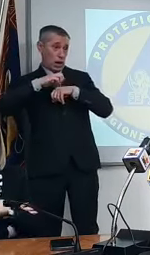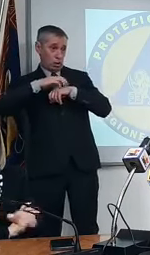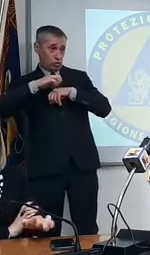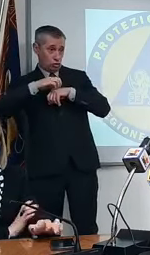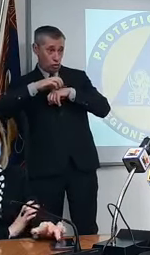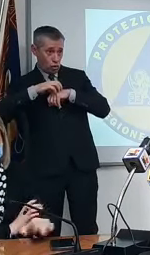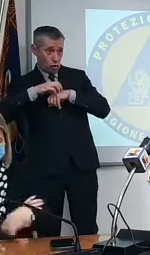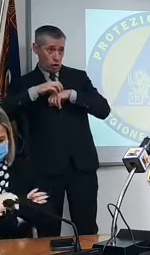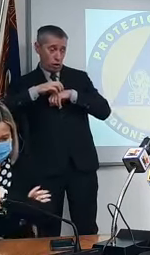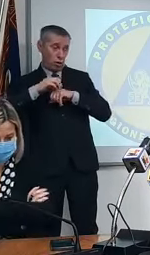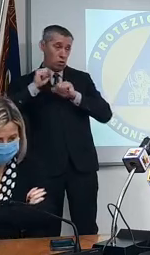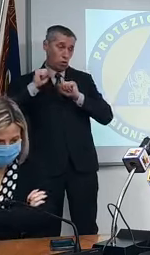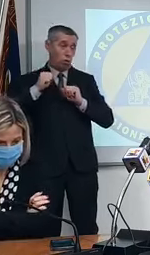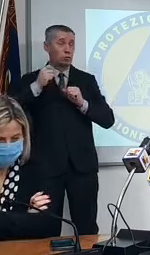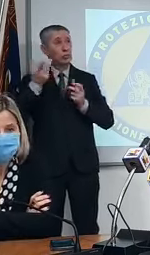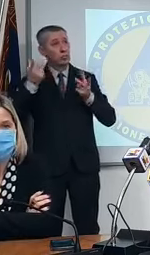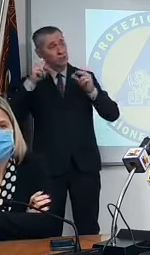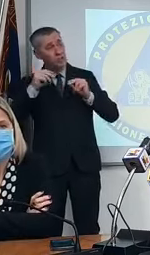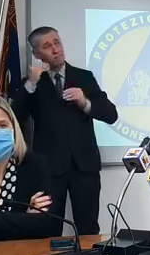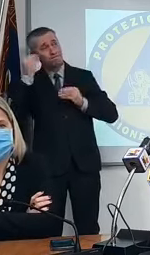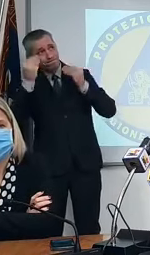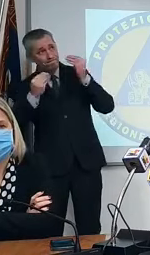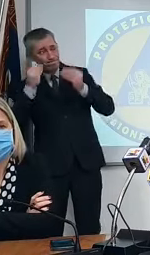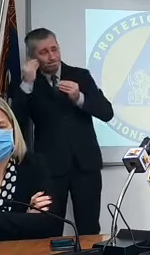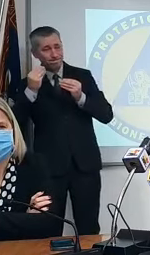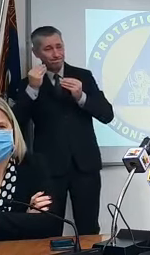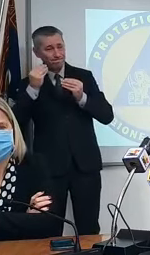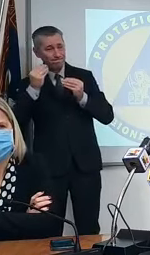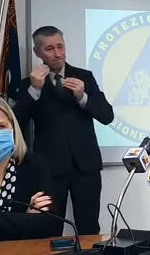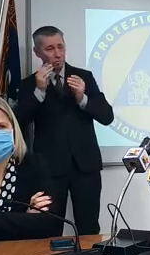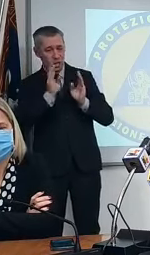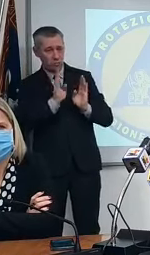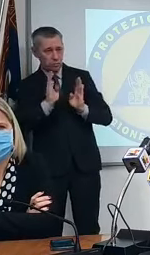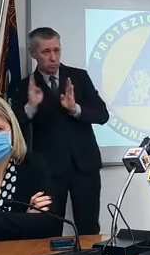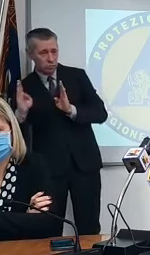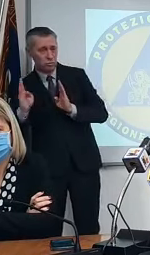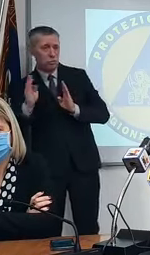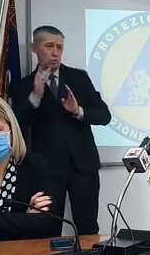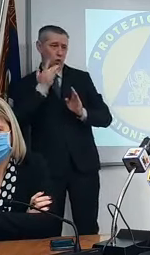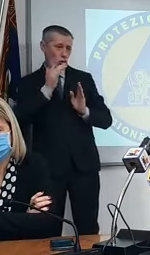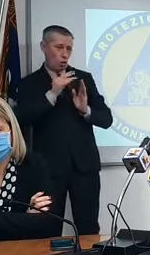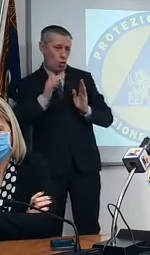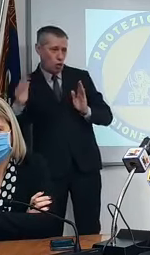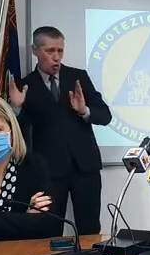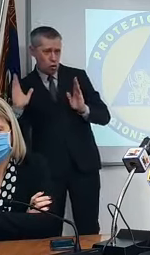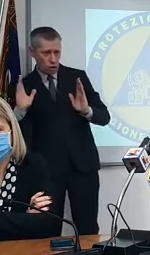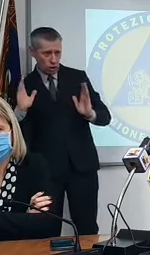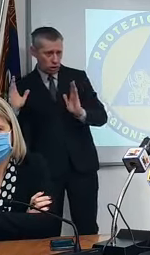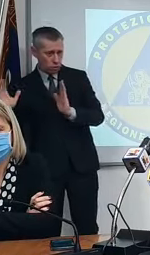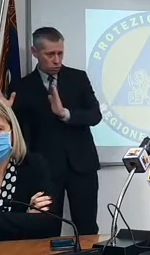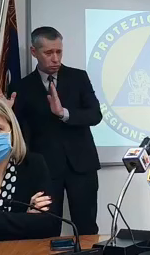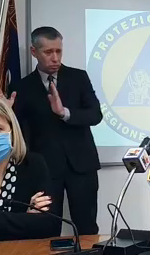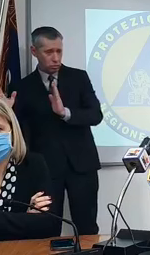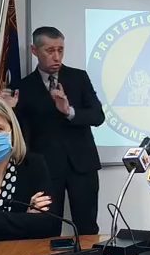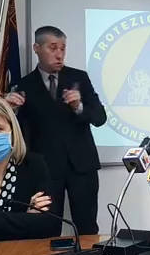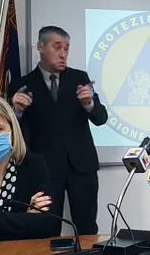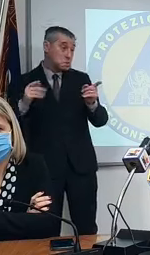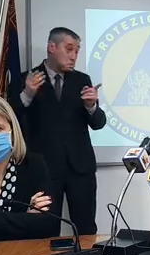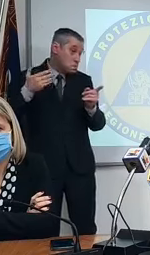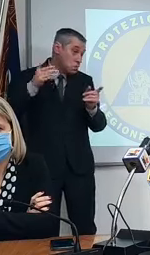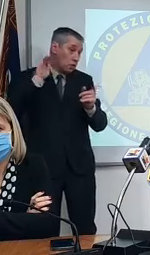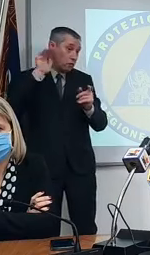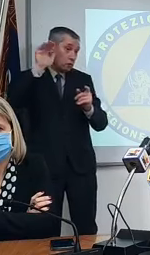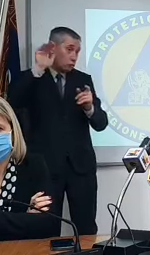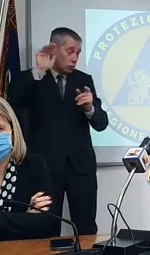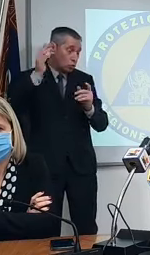rivedere le fasce lei l'ha detto cosa vuol dire come la vede come prospettiva perciò del futuro l